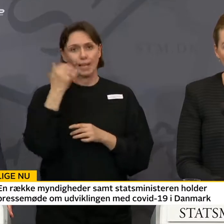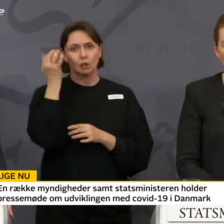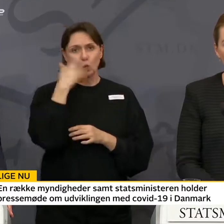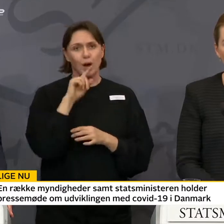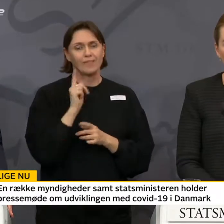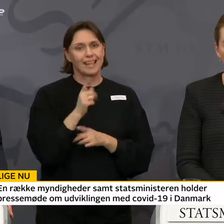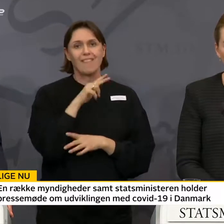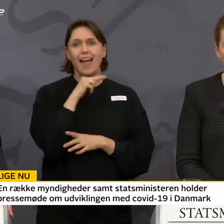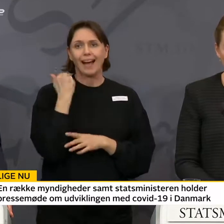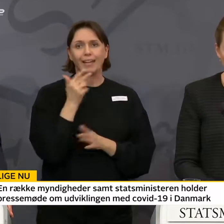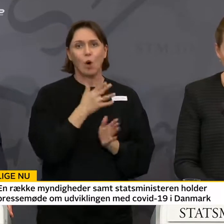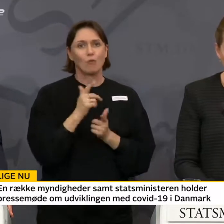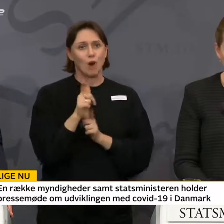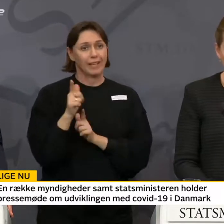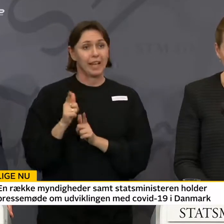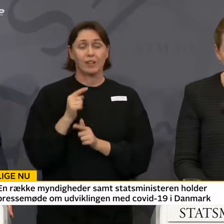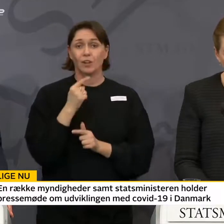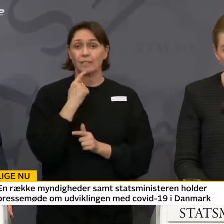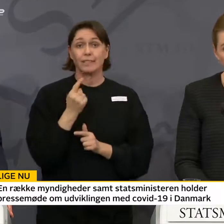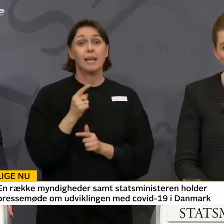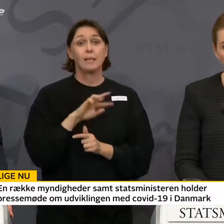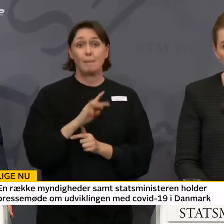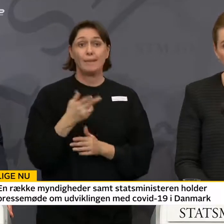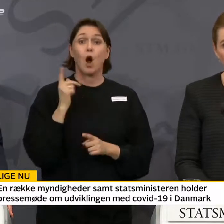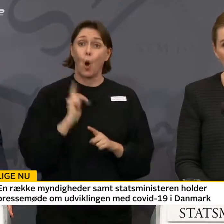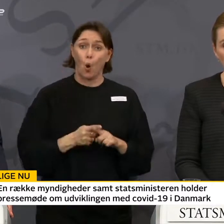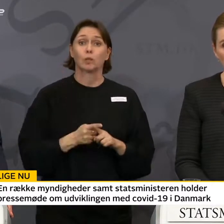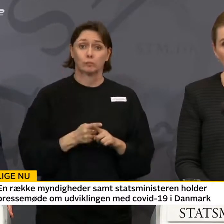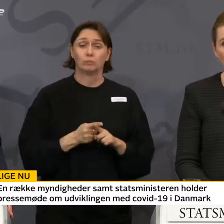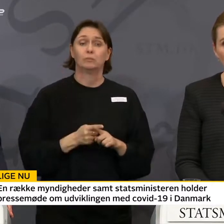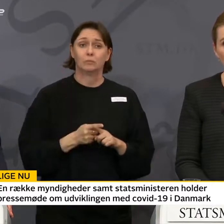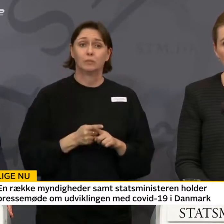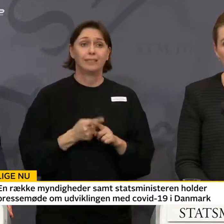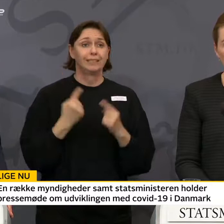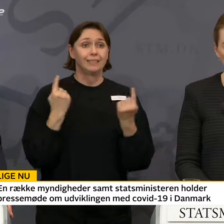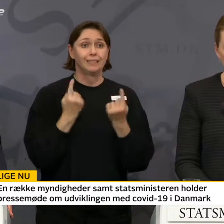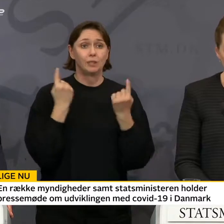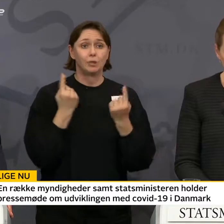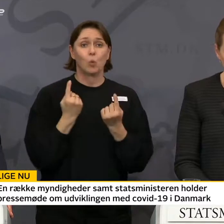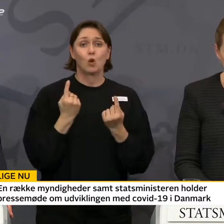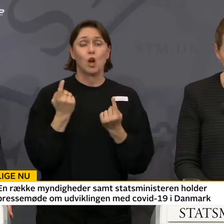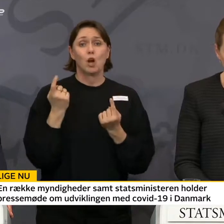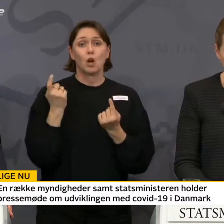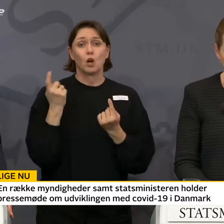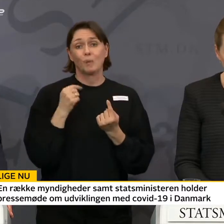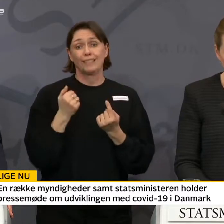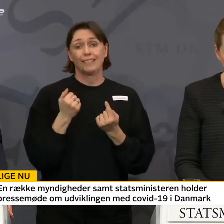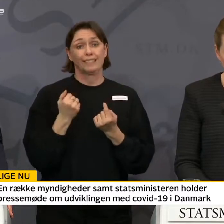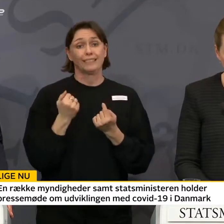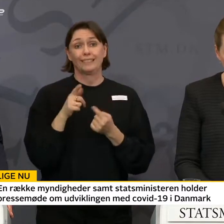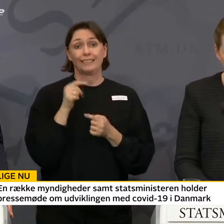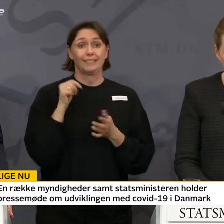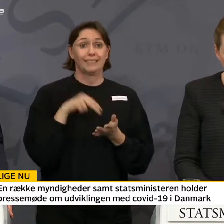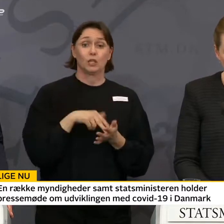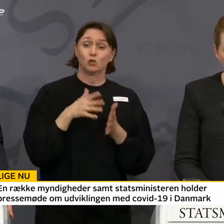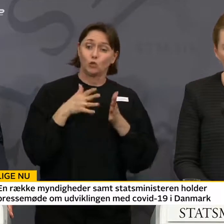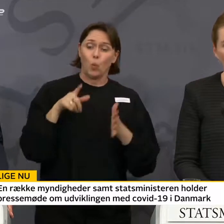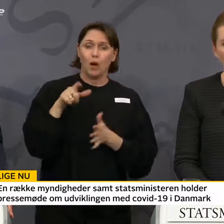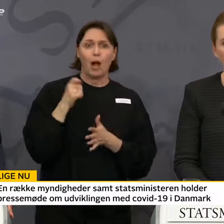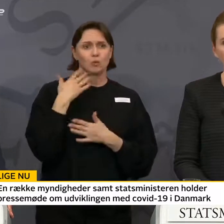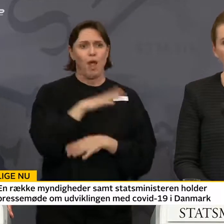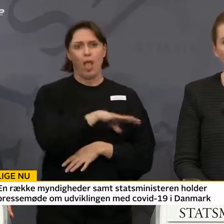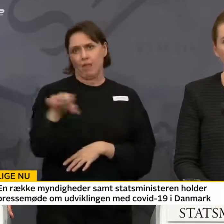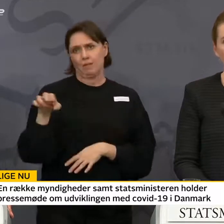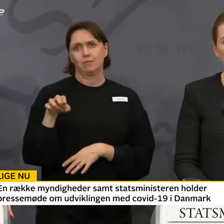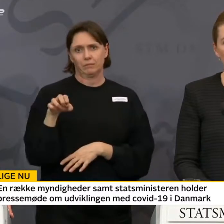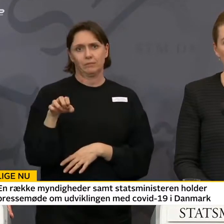ærlige over for hinanden og sige, at det bliver hårdt. Situationen kommer til at stille store krav til os alle sammen. Og